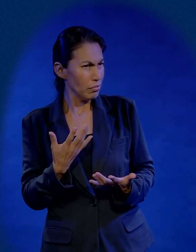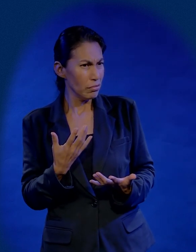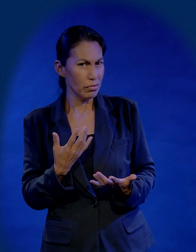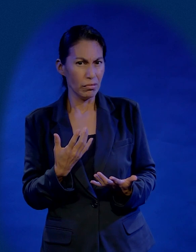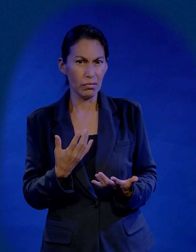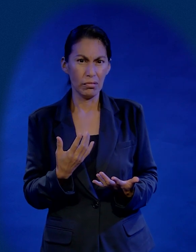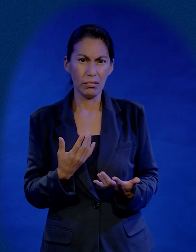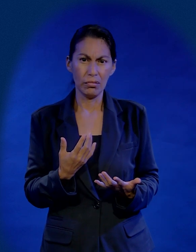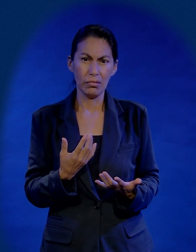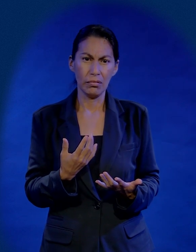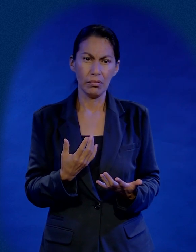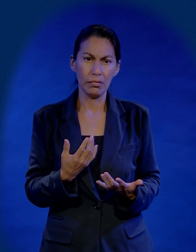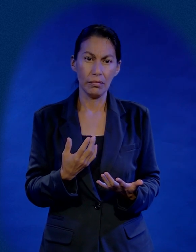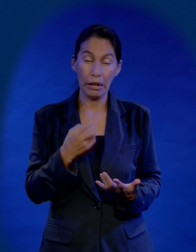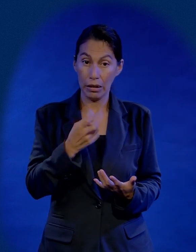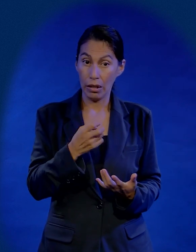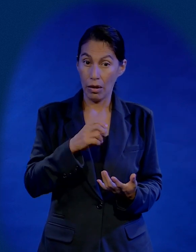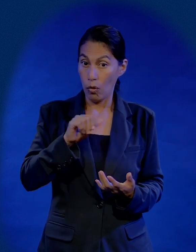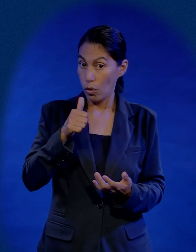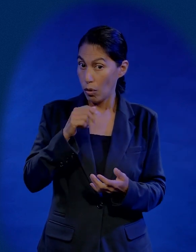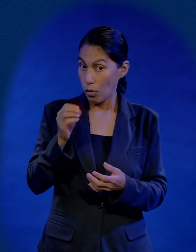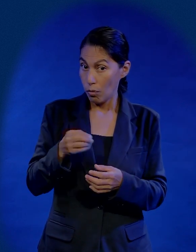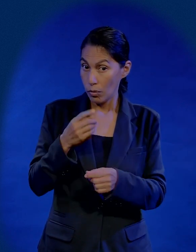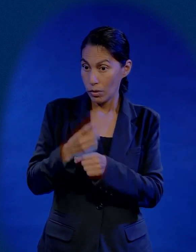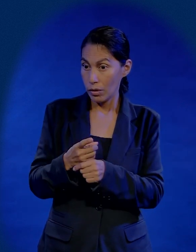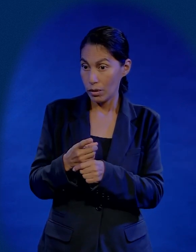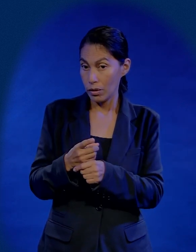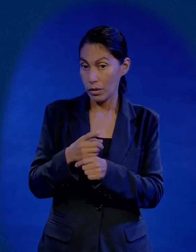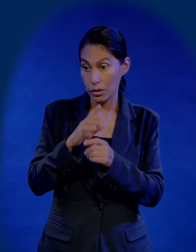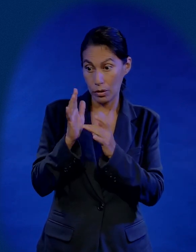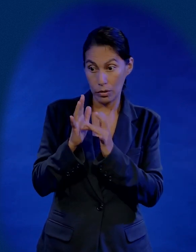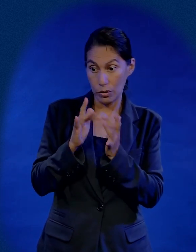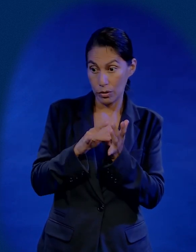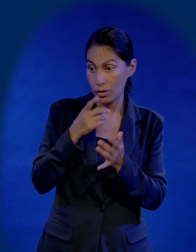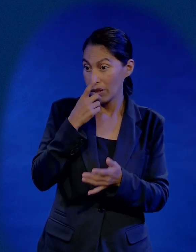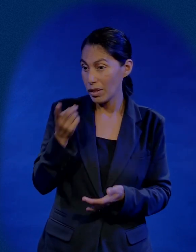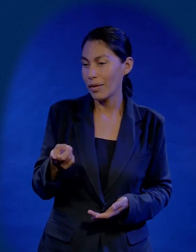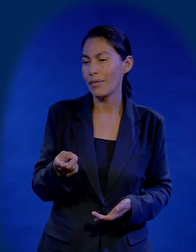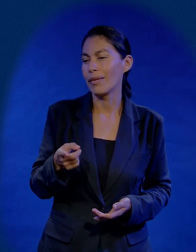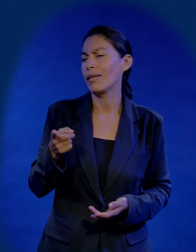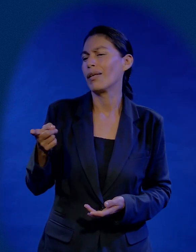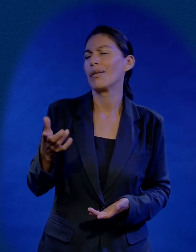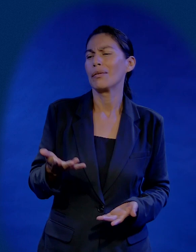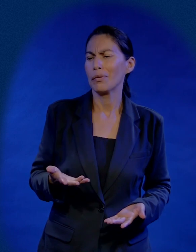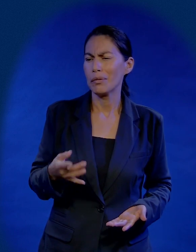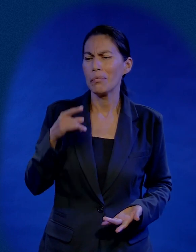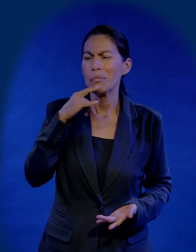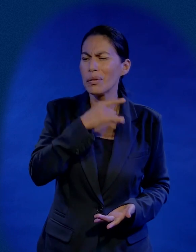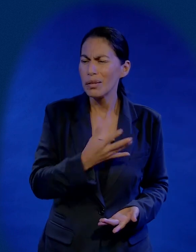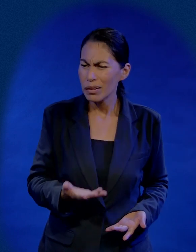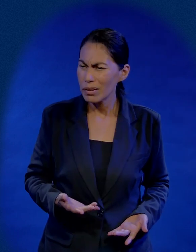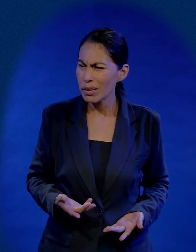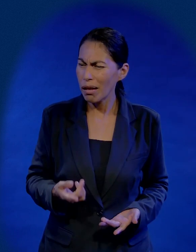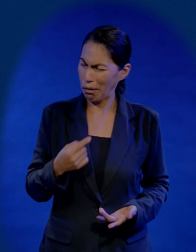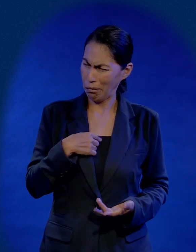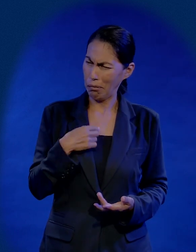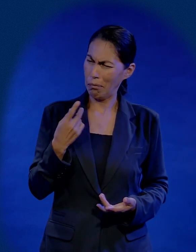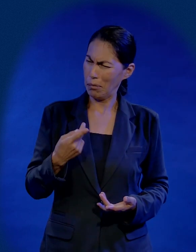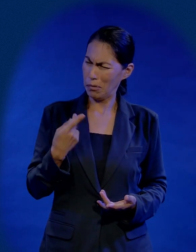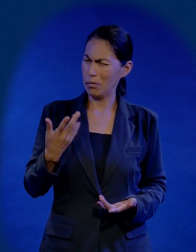seré yo esa era otra oportunidad para que Jesús dijera ay Judas como eres cínico seré yo